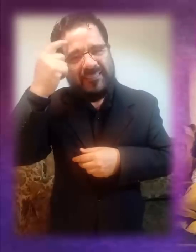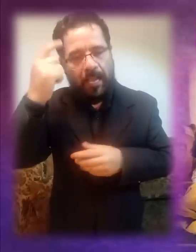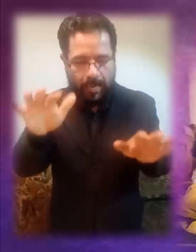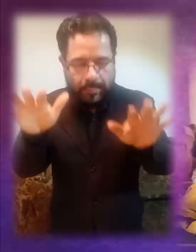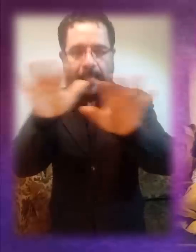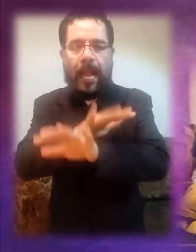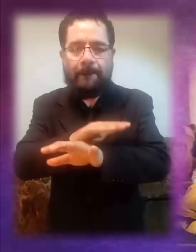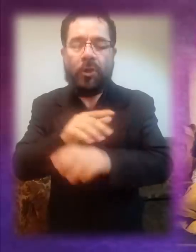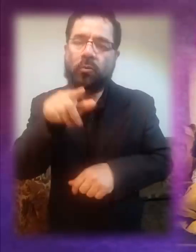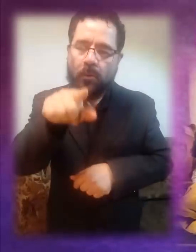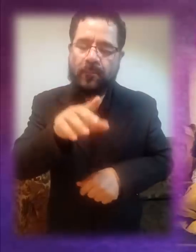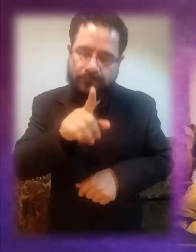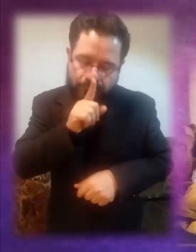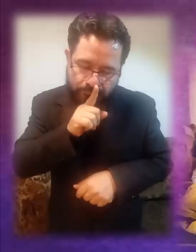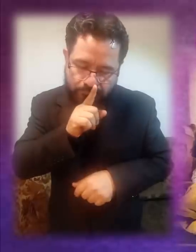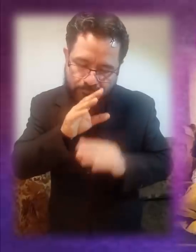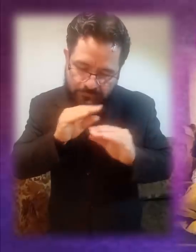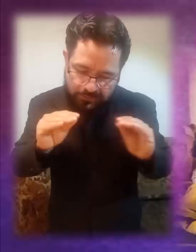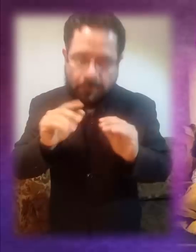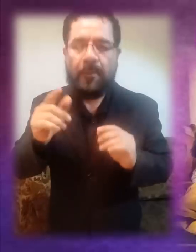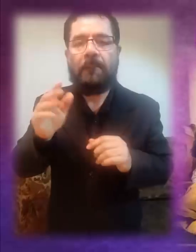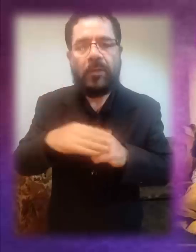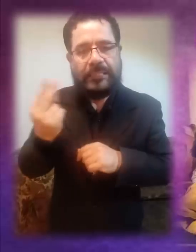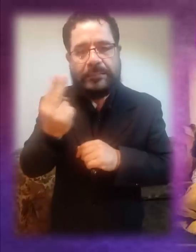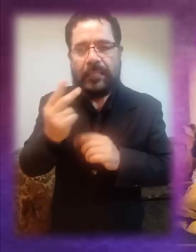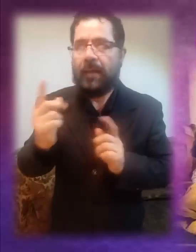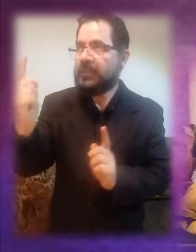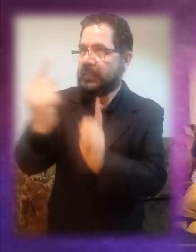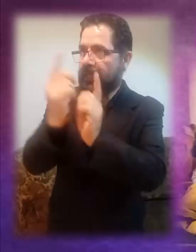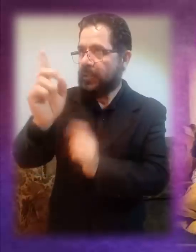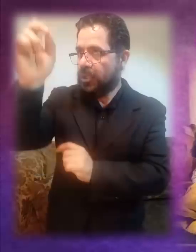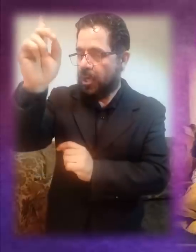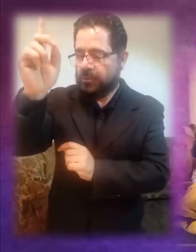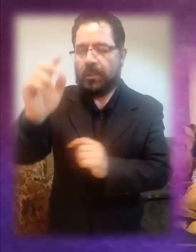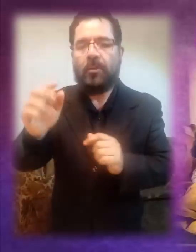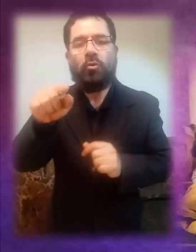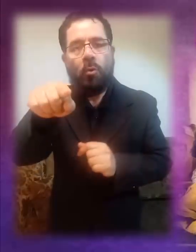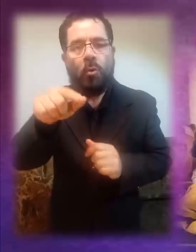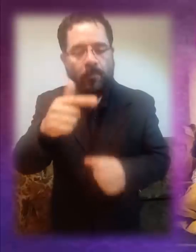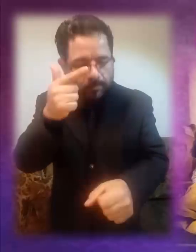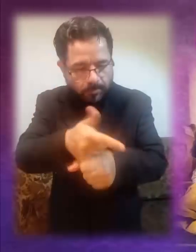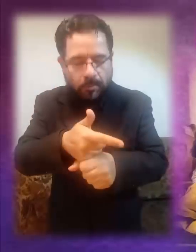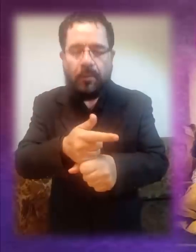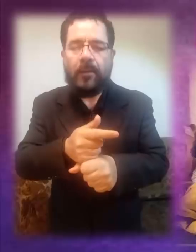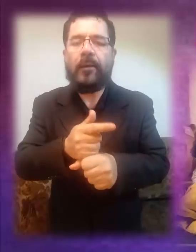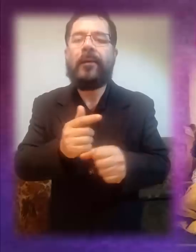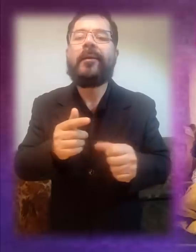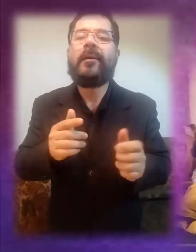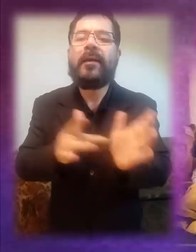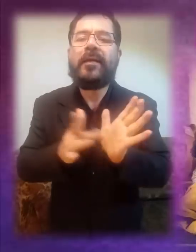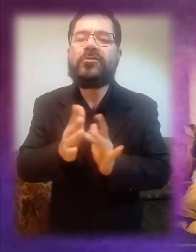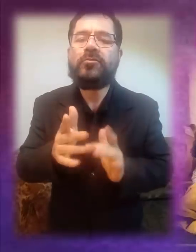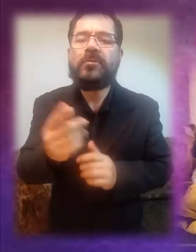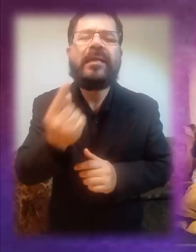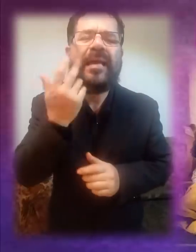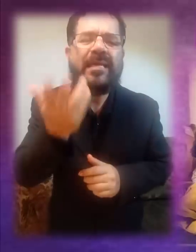tiempo de cambio, tiempo de silencio, tiempo de acercarnos a Dios. Descubramos qué es lo que